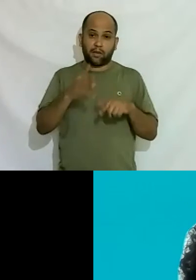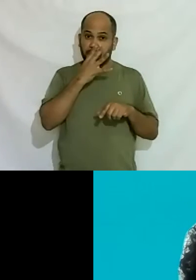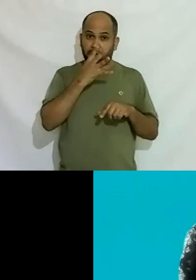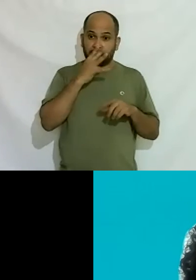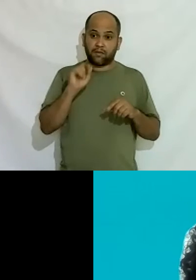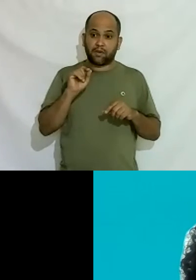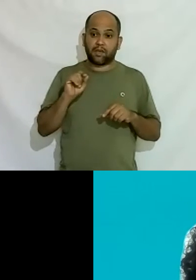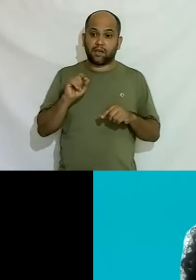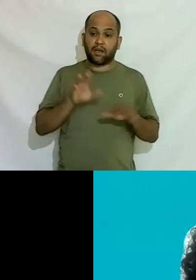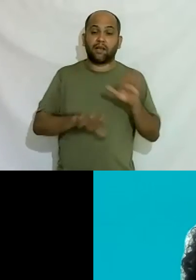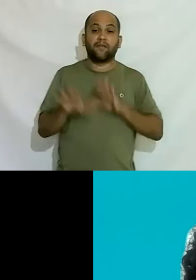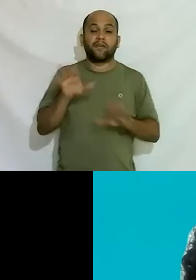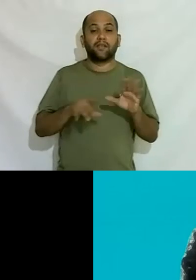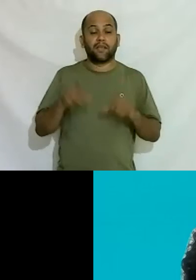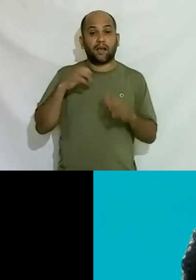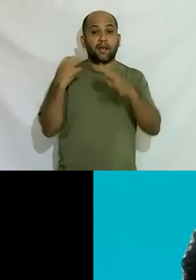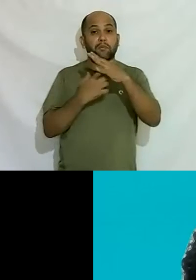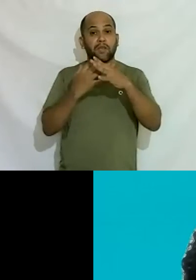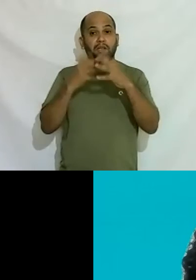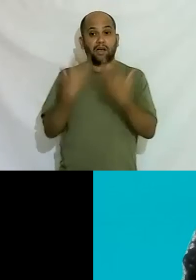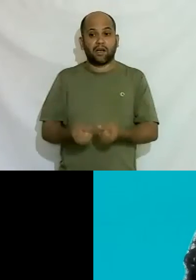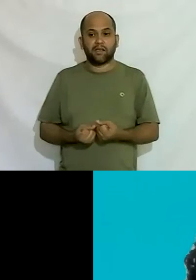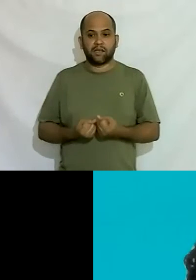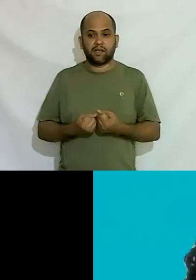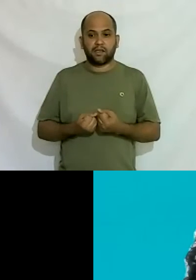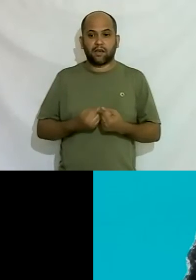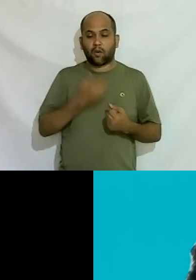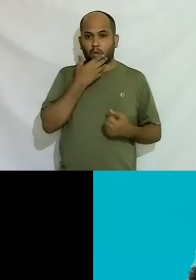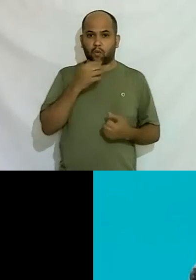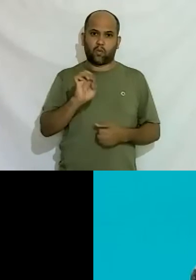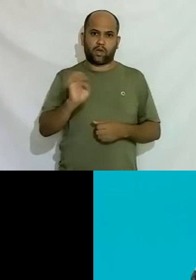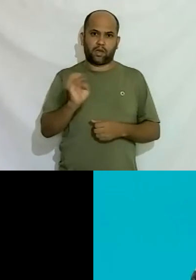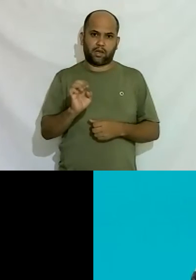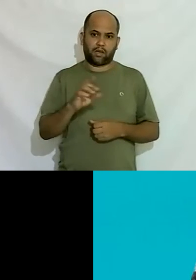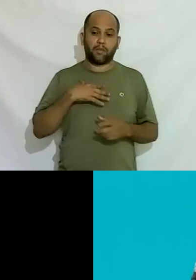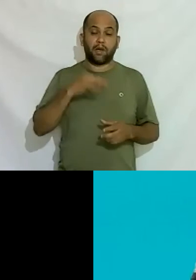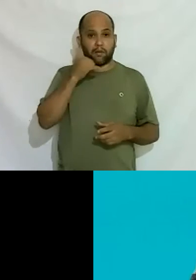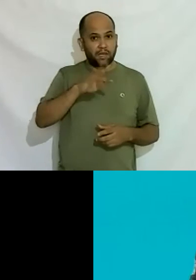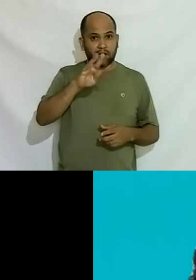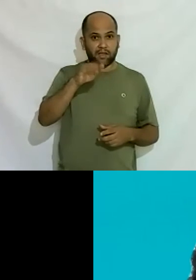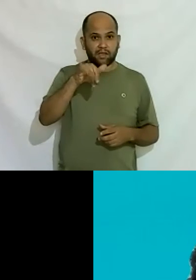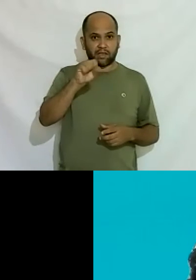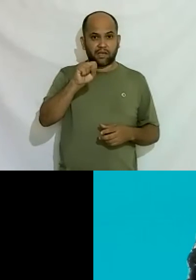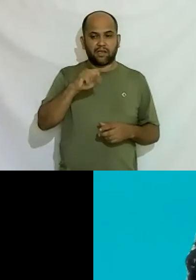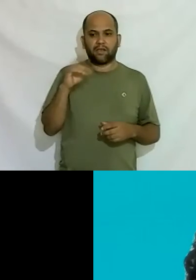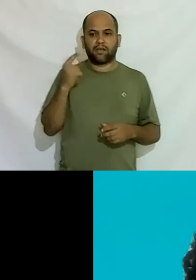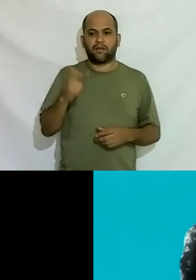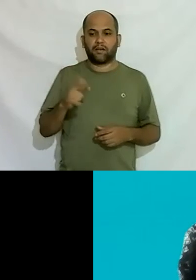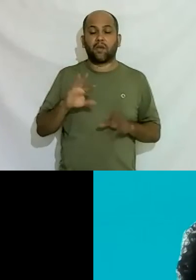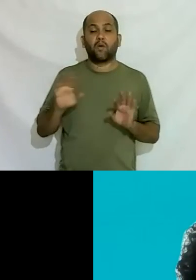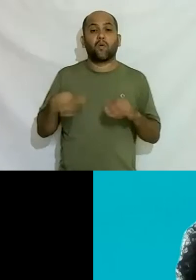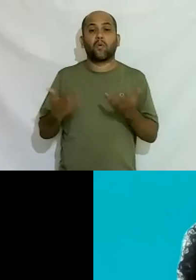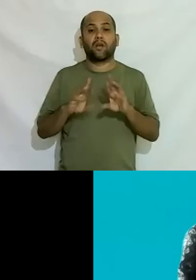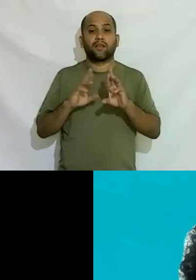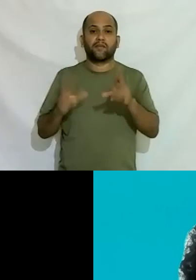às vezes as empresas aceitam um homem gay mas uma mulher trans não então qual qual é a diferença desse